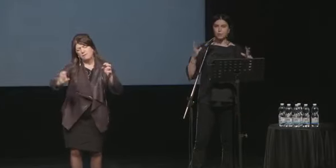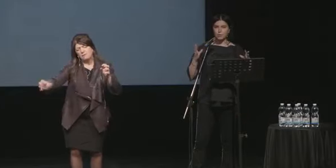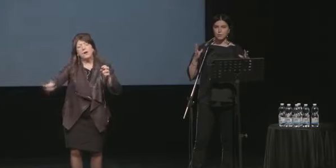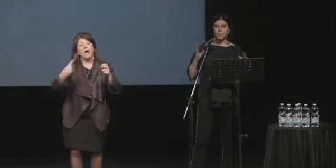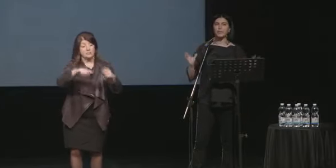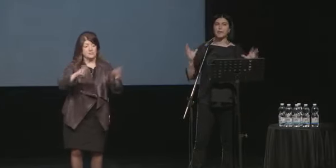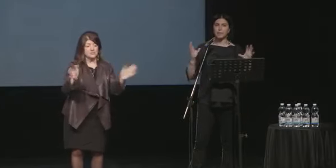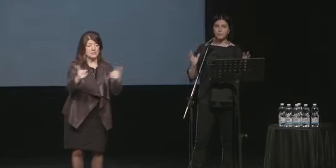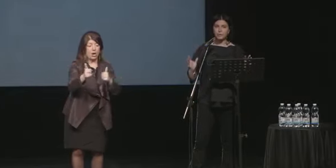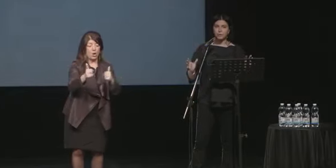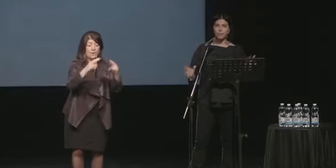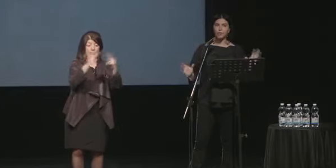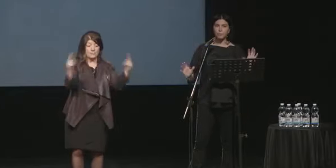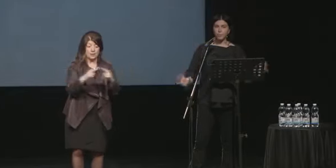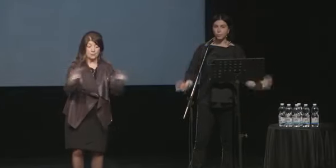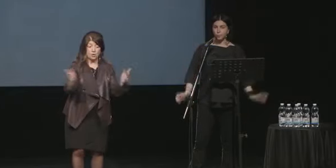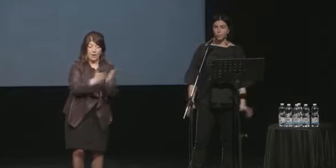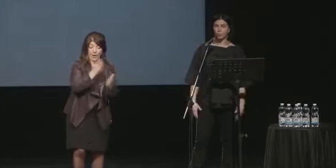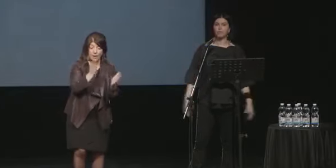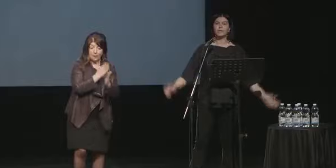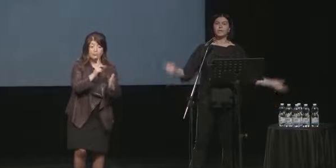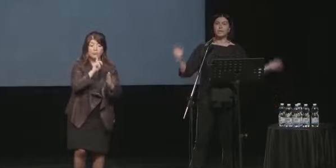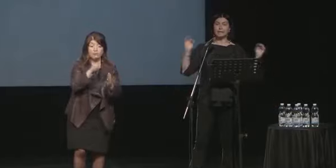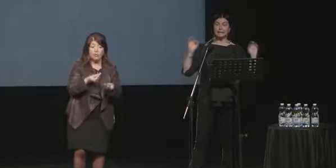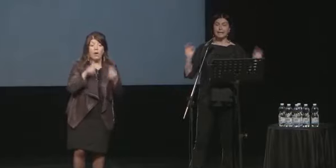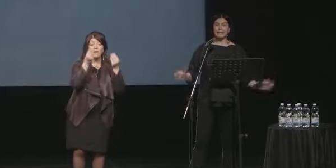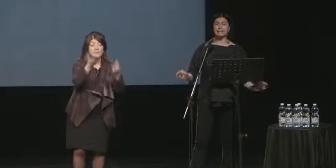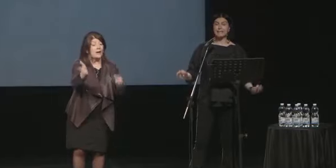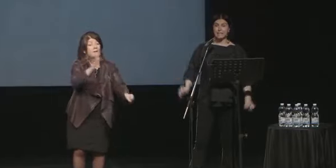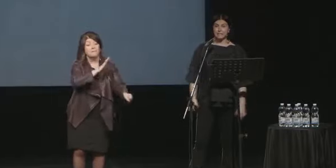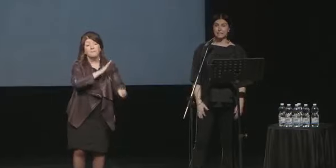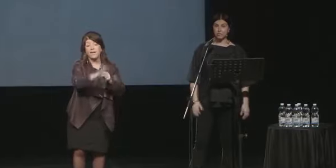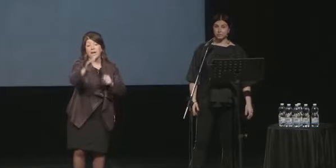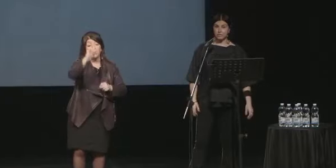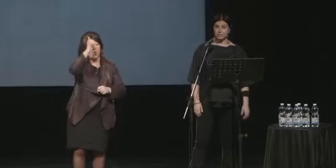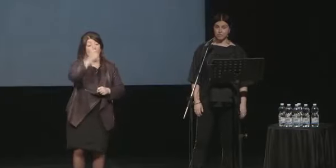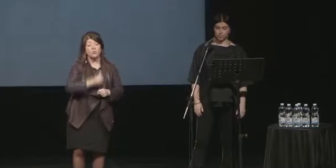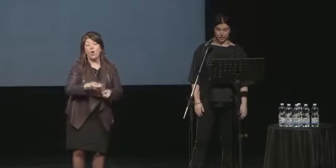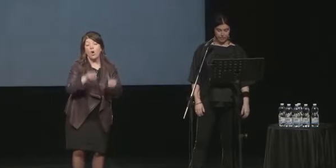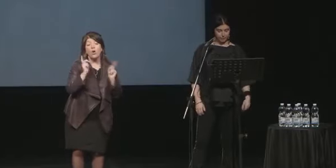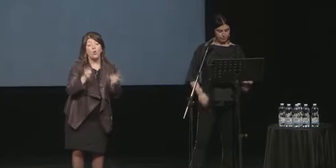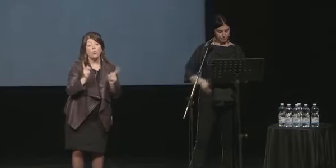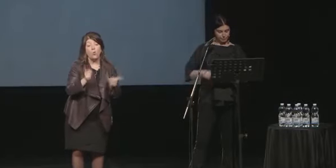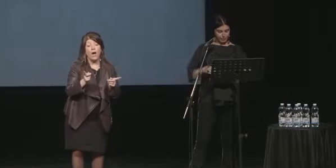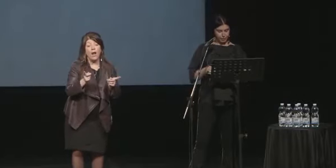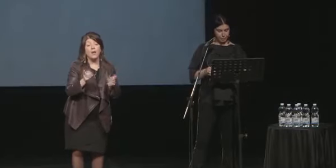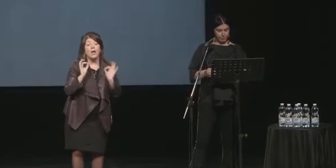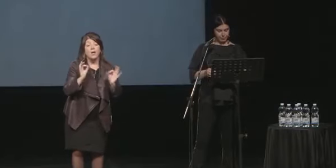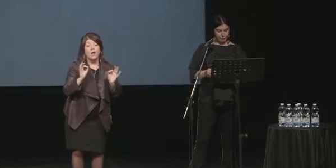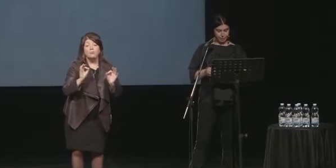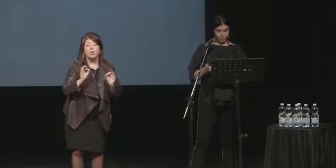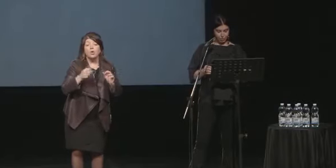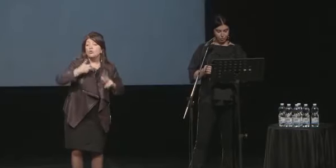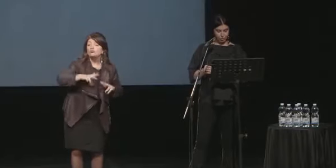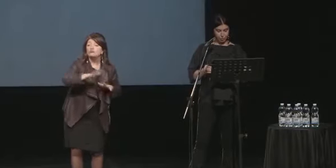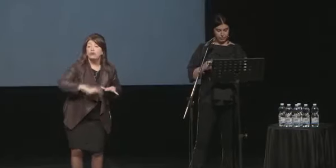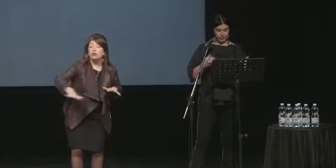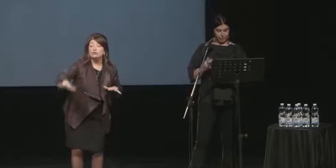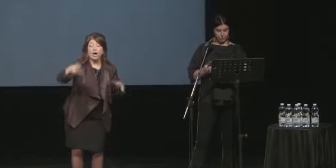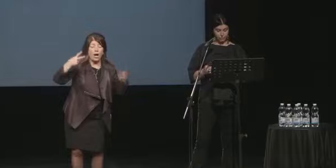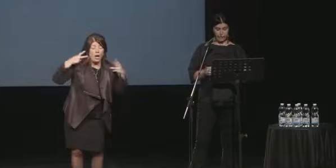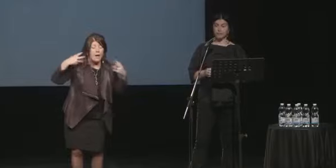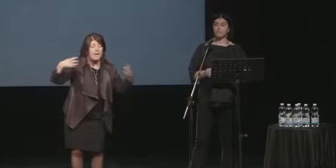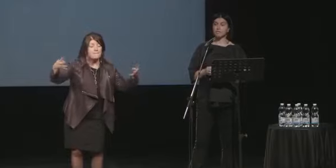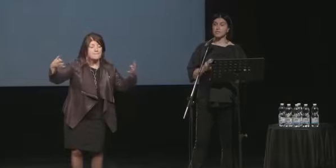vuole assumere appieno il proprio ruolo di grande cassa di risonanza sociale per fare in modo